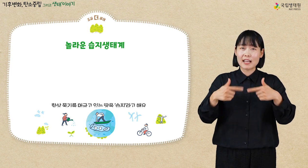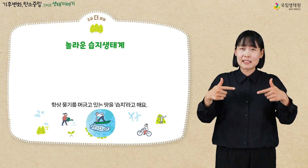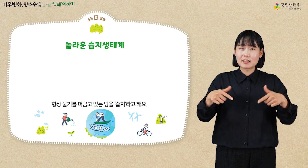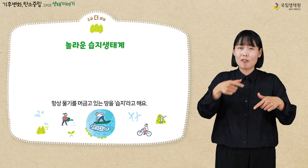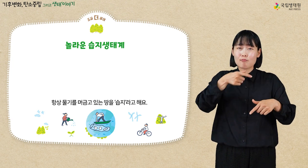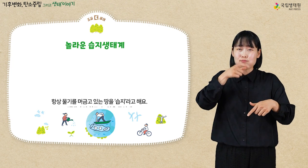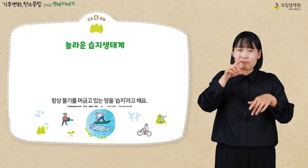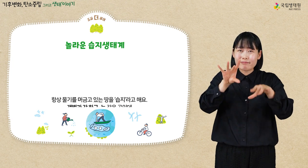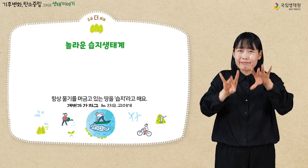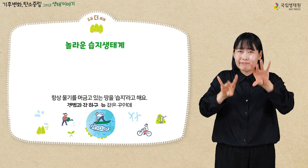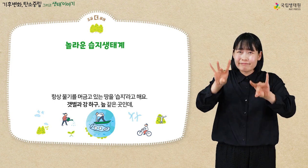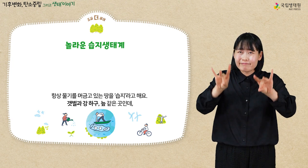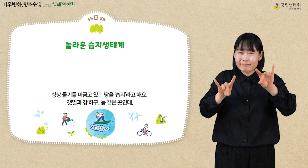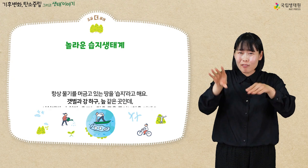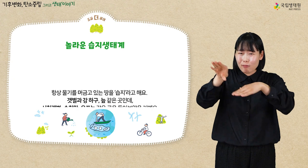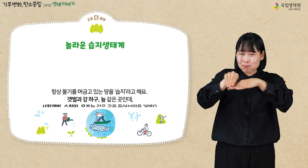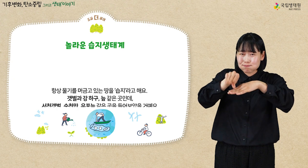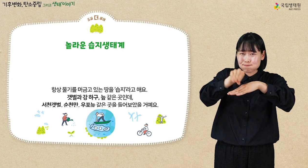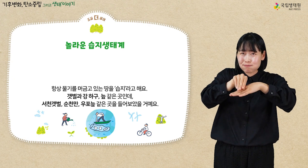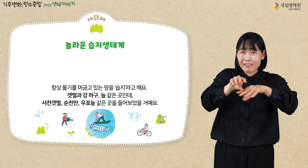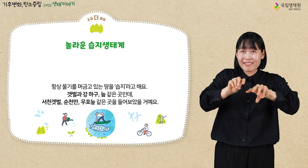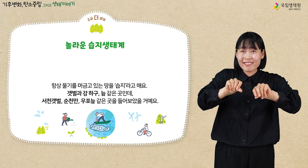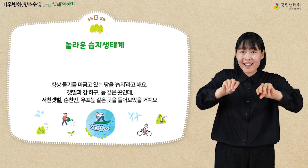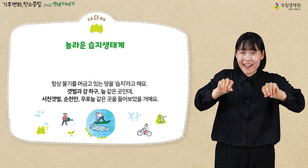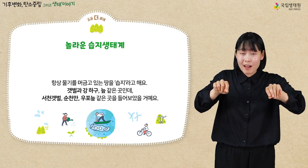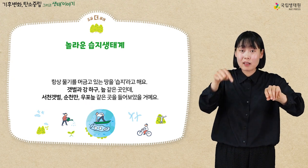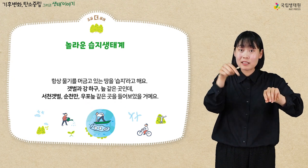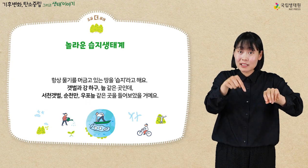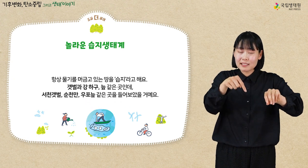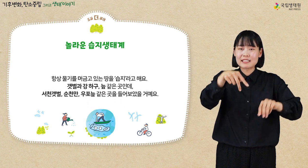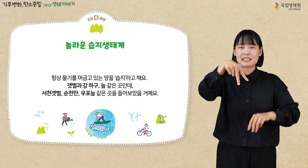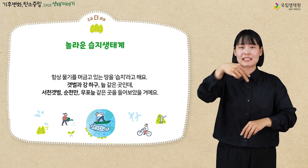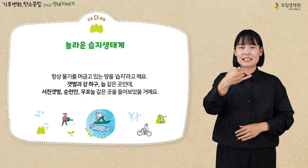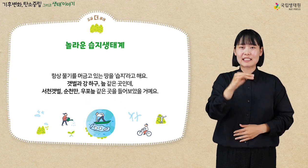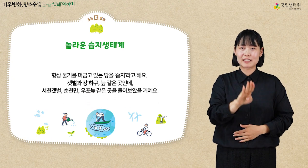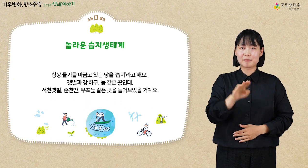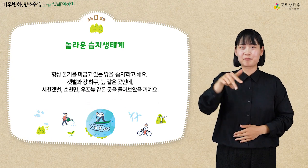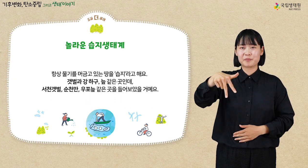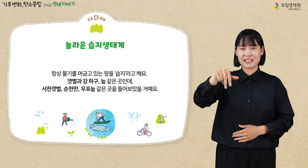항상 물길을 머금고 있는 땅을 습지라고 해요.